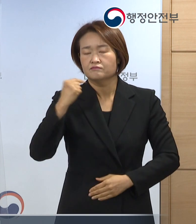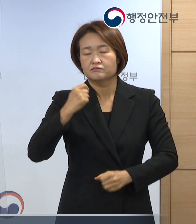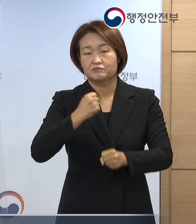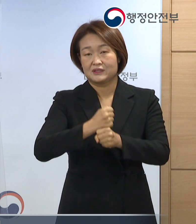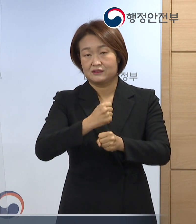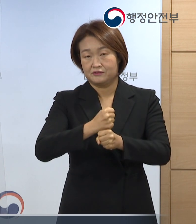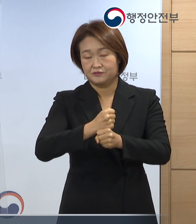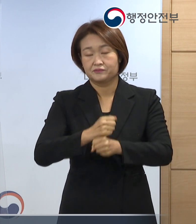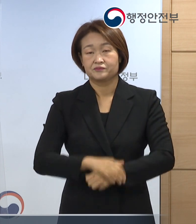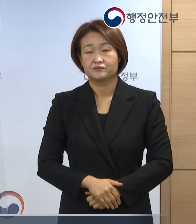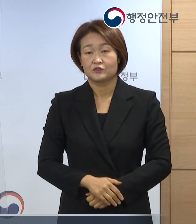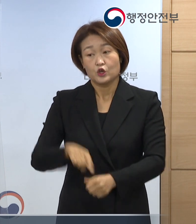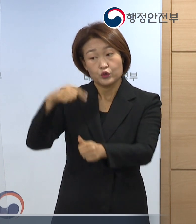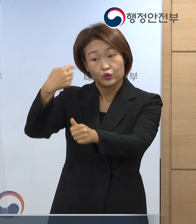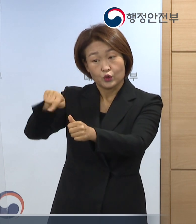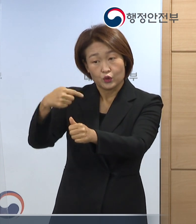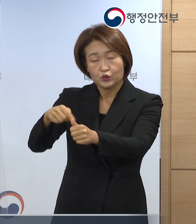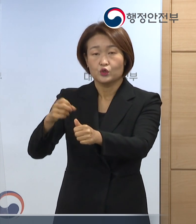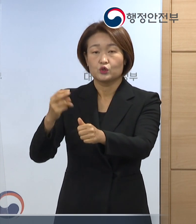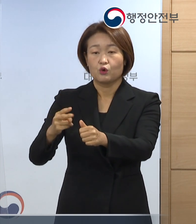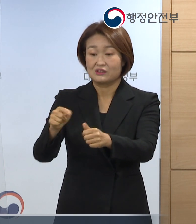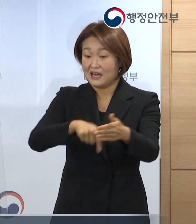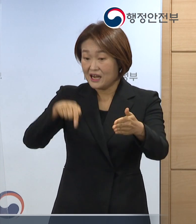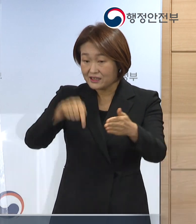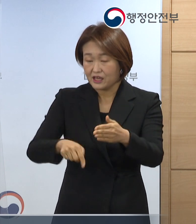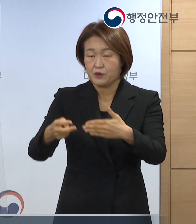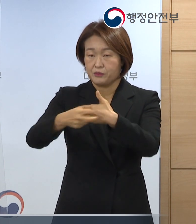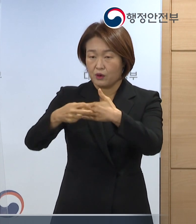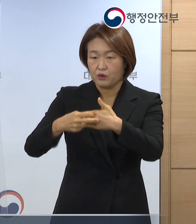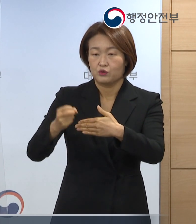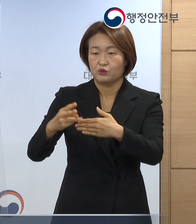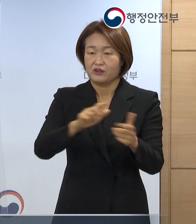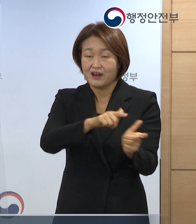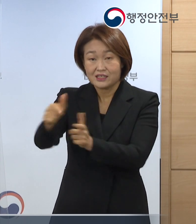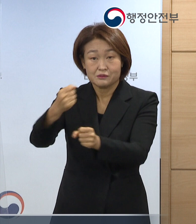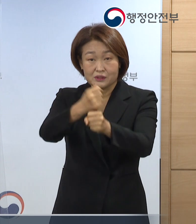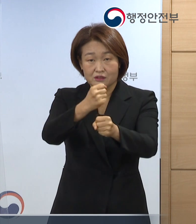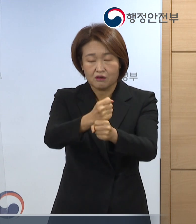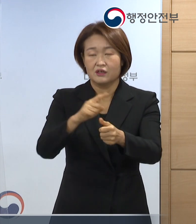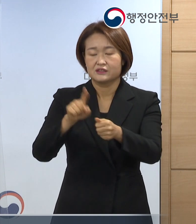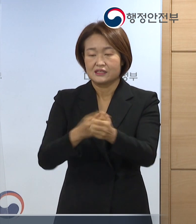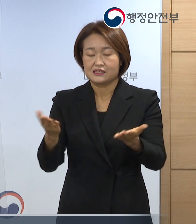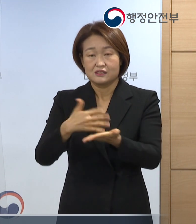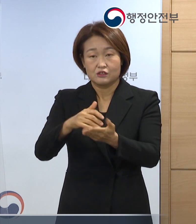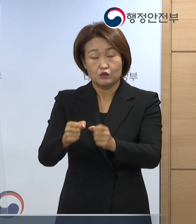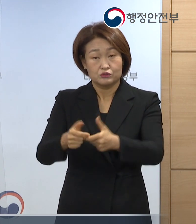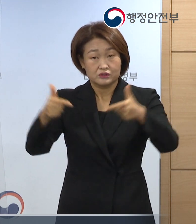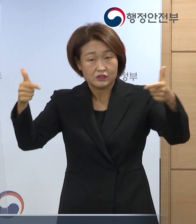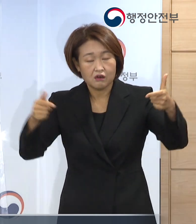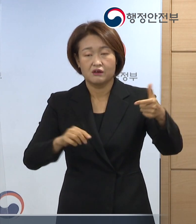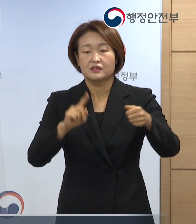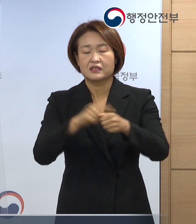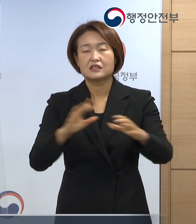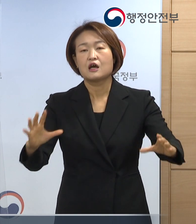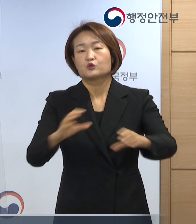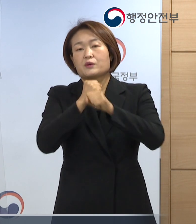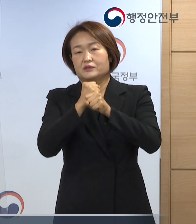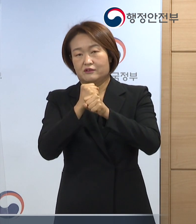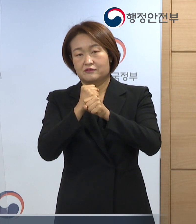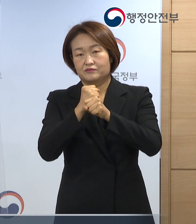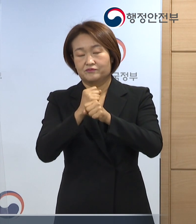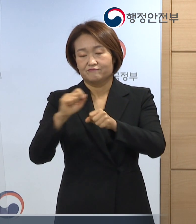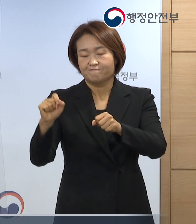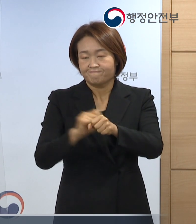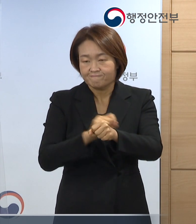교육 및 정지요건 개선, 일자리 창출 등 자치단체의 수요를 고려한 종합적 특례를